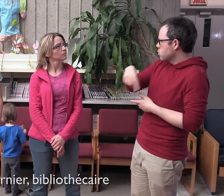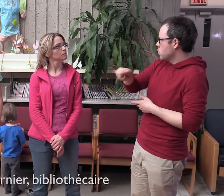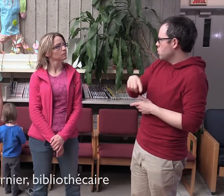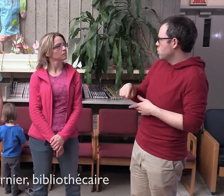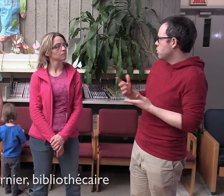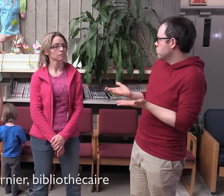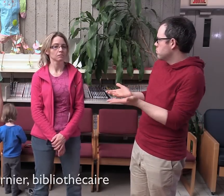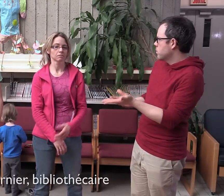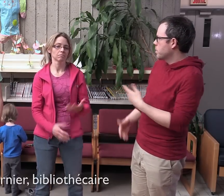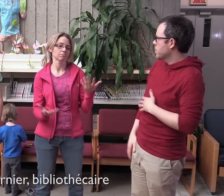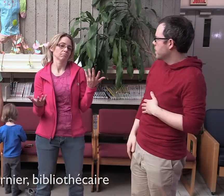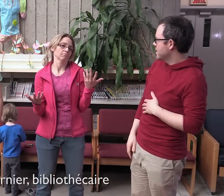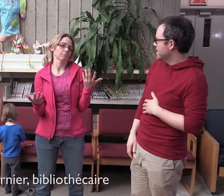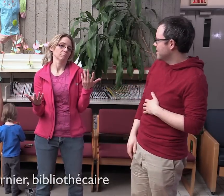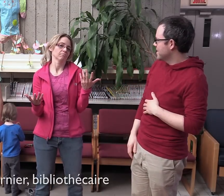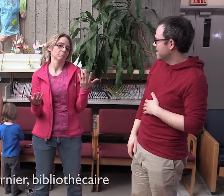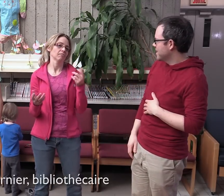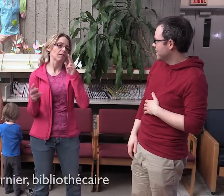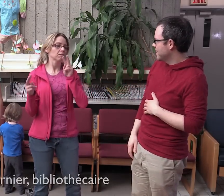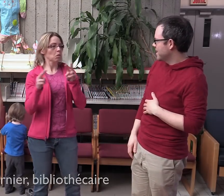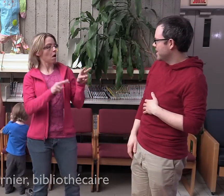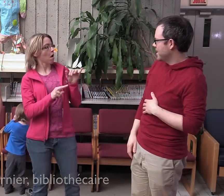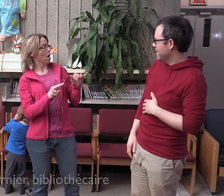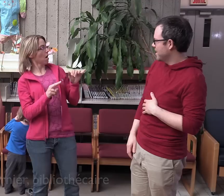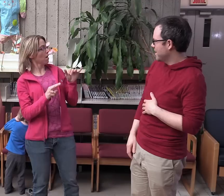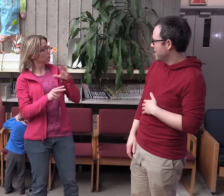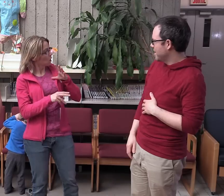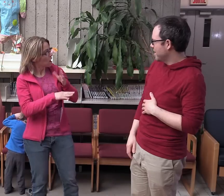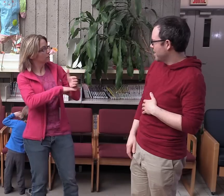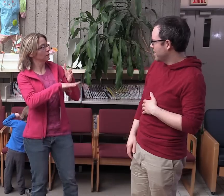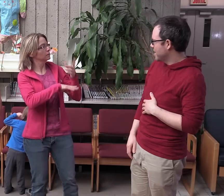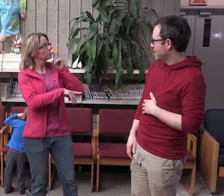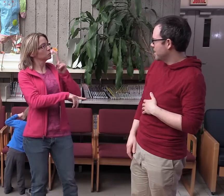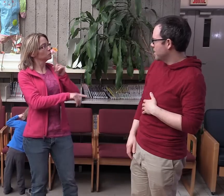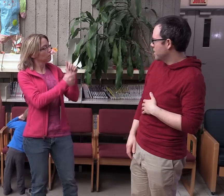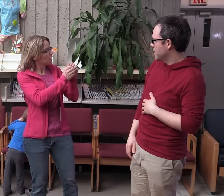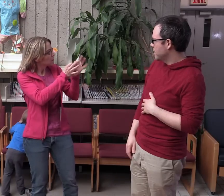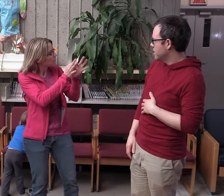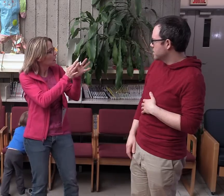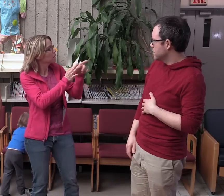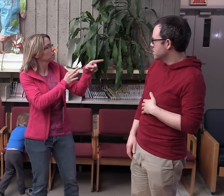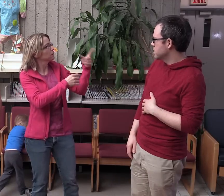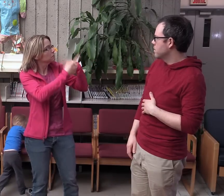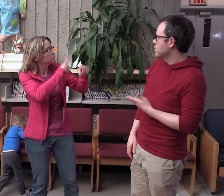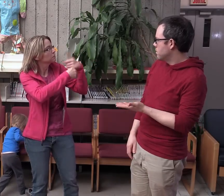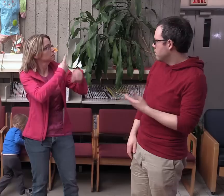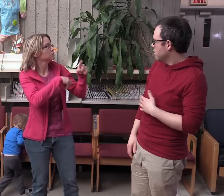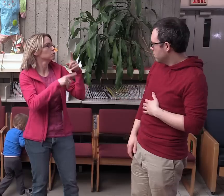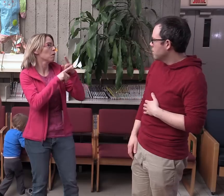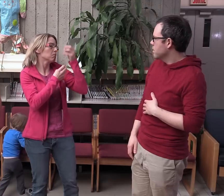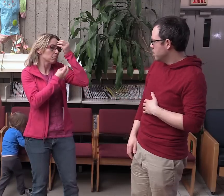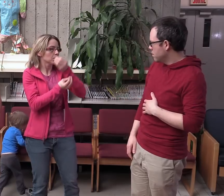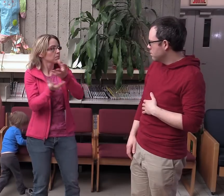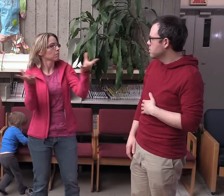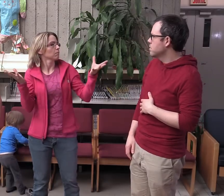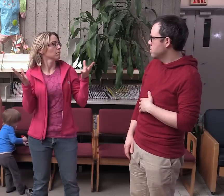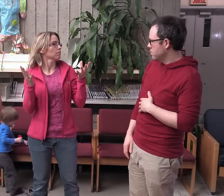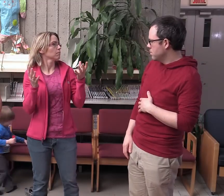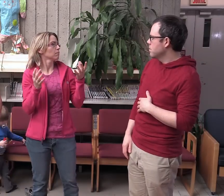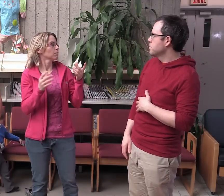entendants, est-ce que vous dénotez un avantage pour vos enfants? Bien, en fait, pour les autres enfants, ça fait de la sensibilisation. Les enfants